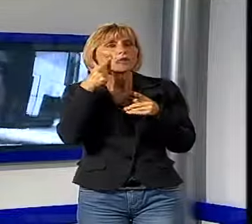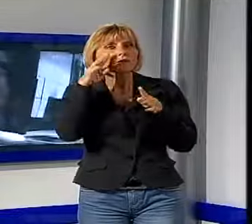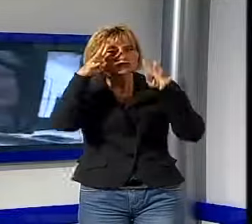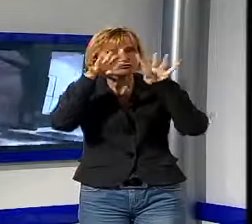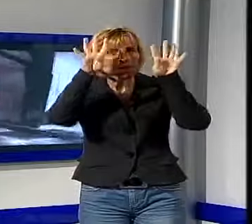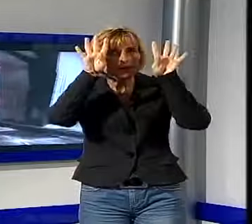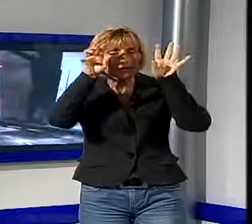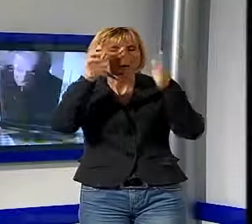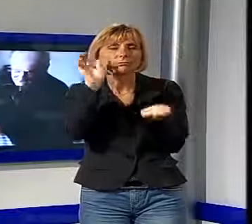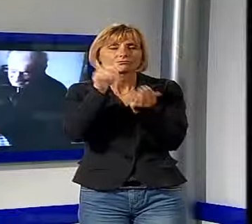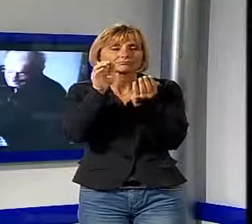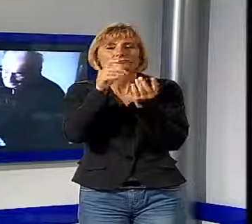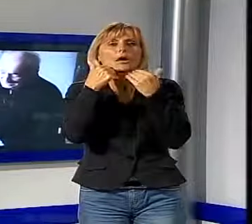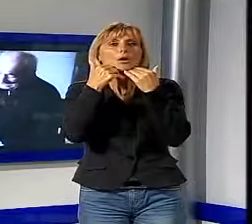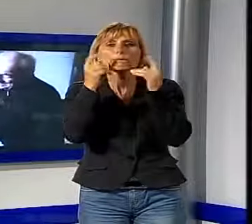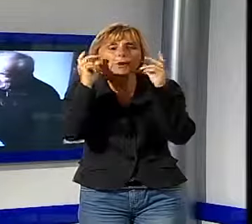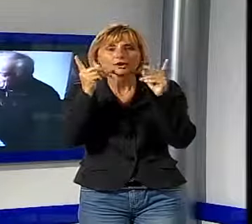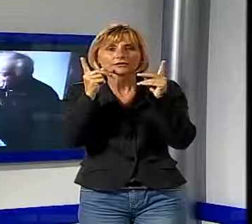la soddisfazione è stata veramente enorme.